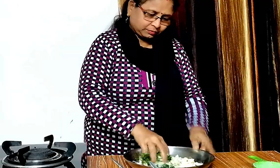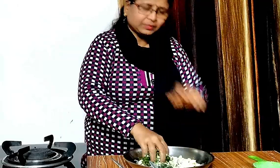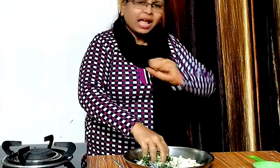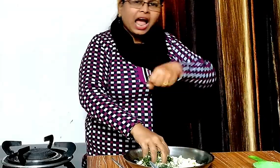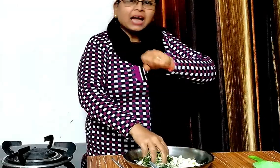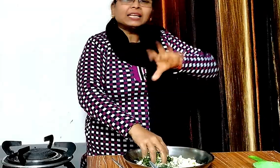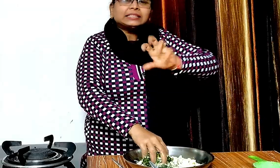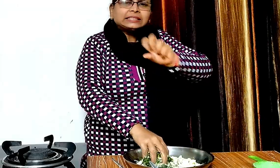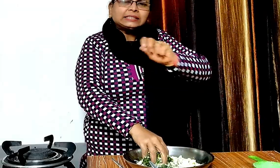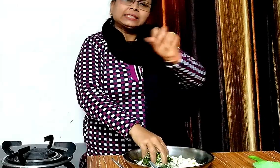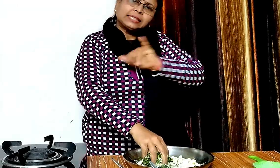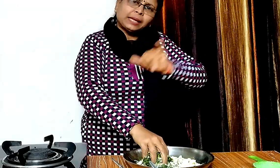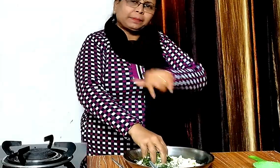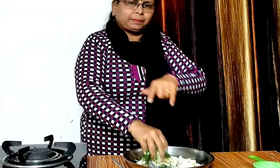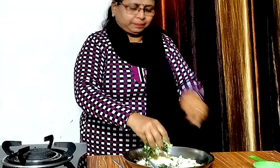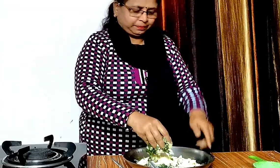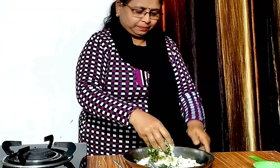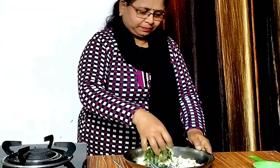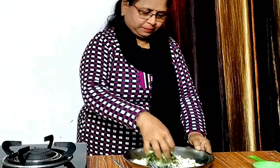इसे हमें आटी की तरह ही गूथना है